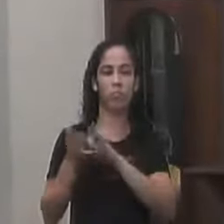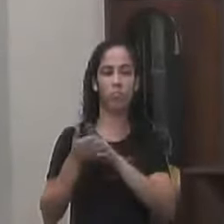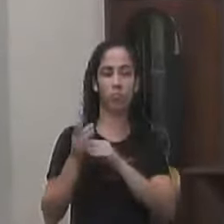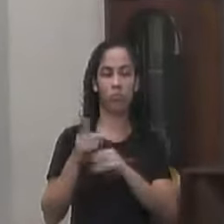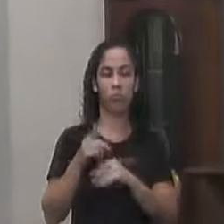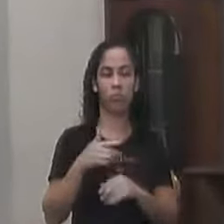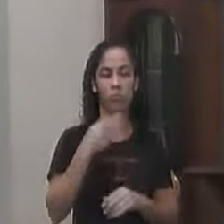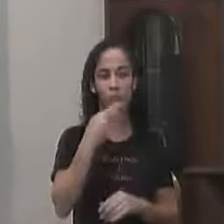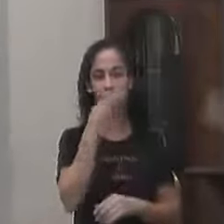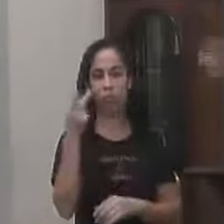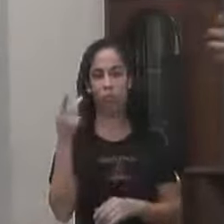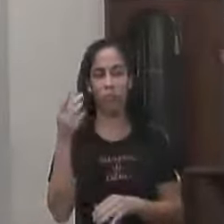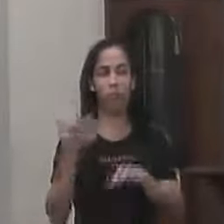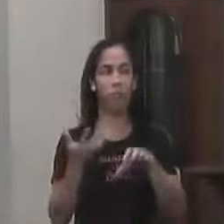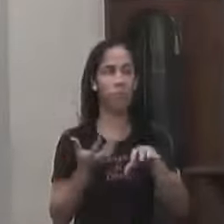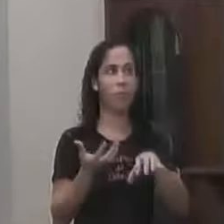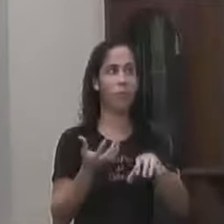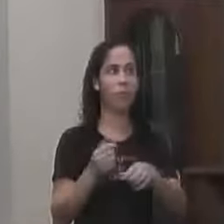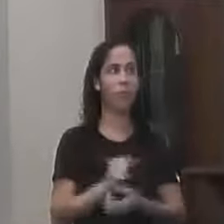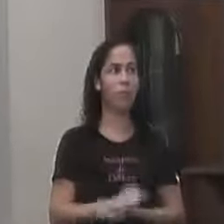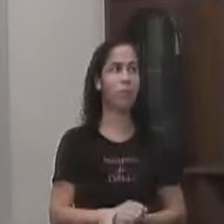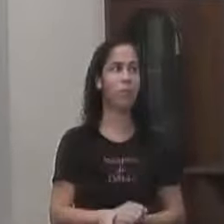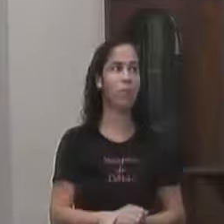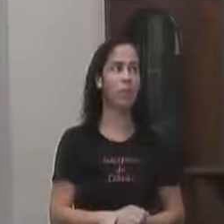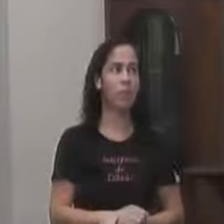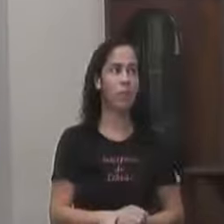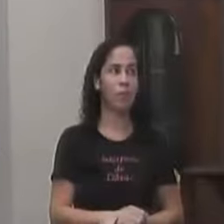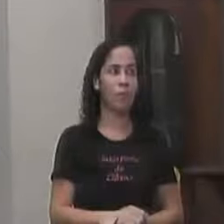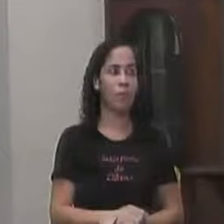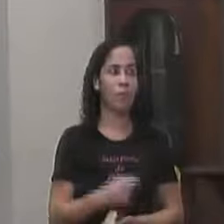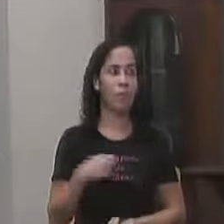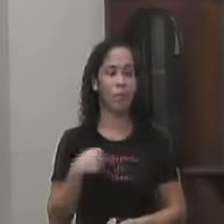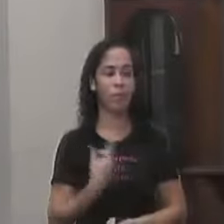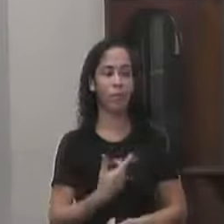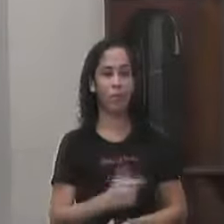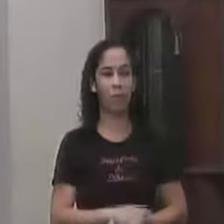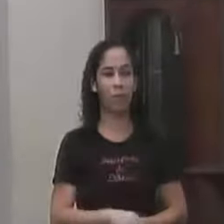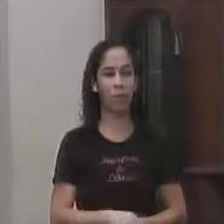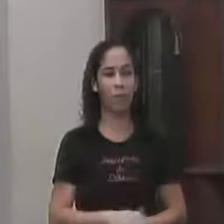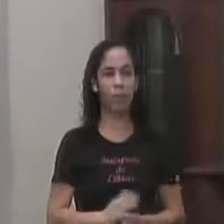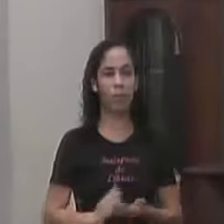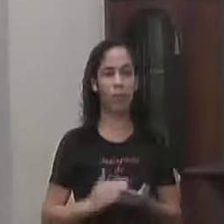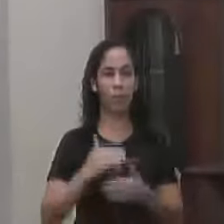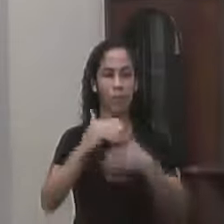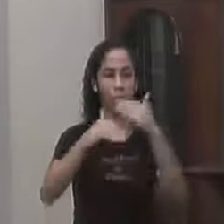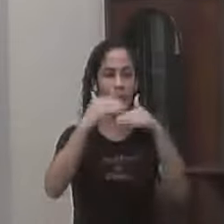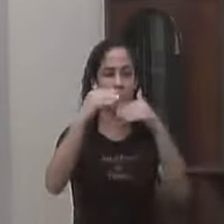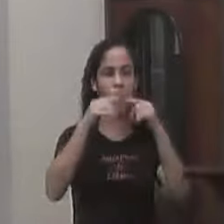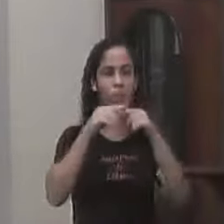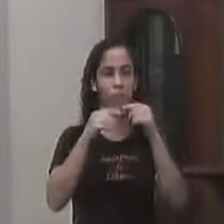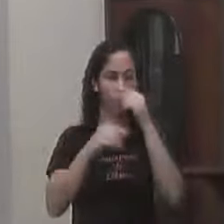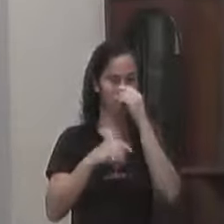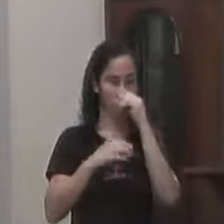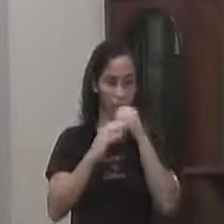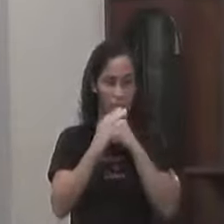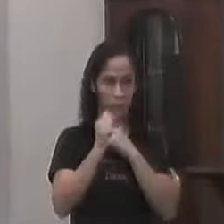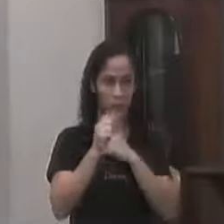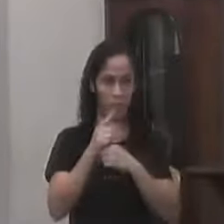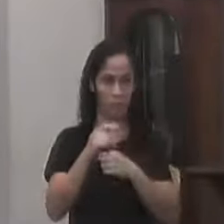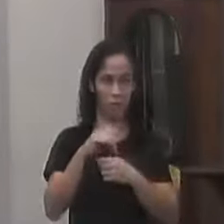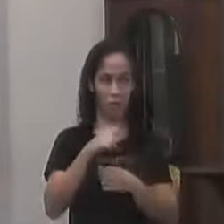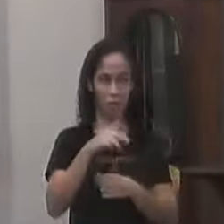Nessa Nesse comboio Aí E nós vamos Avançar Rumo A capital Do Brasil